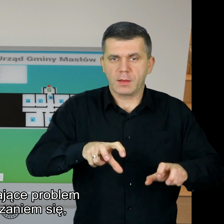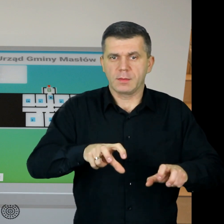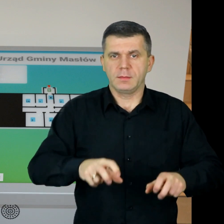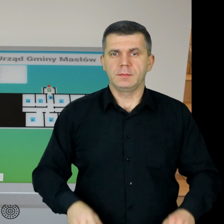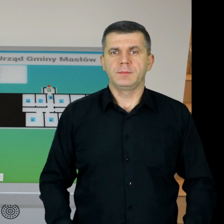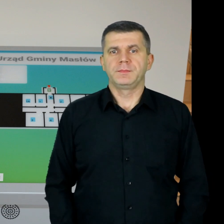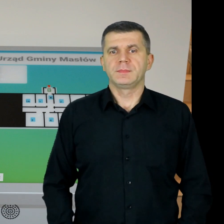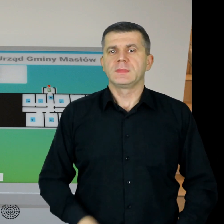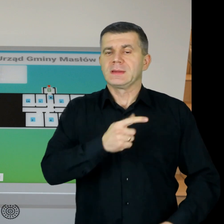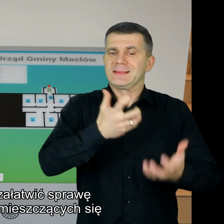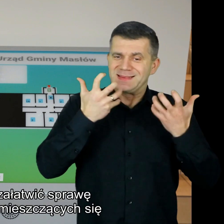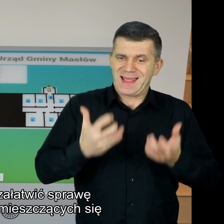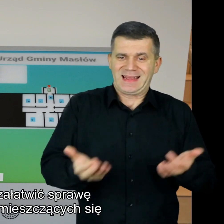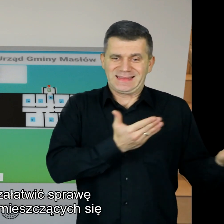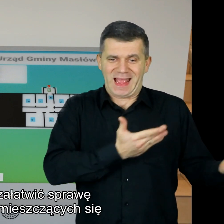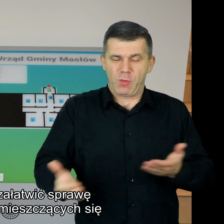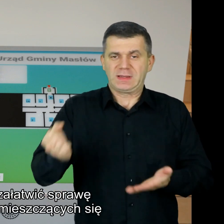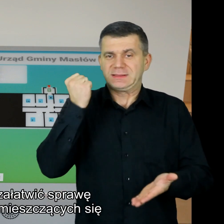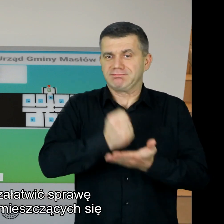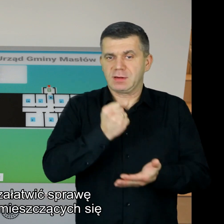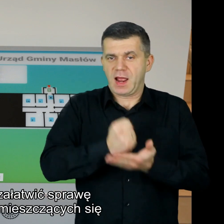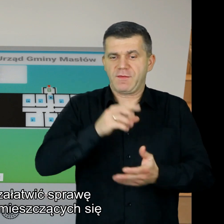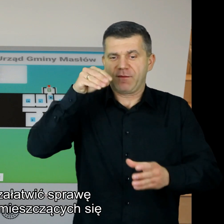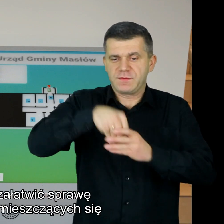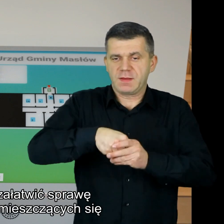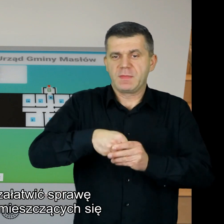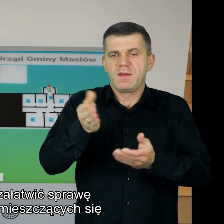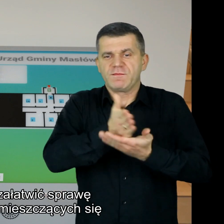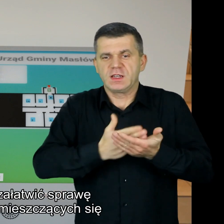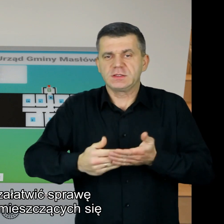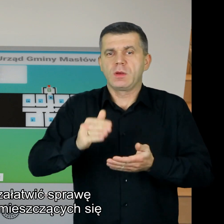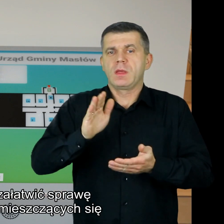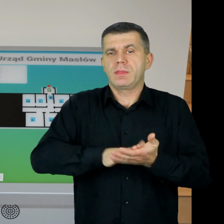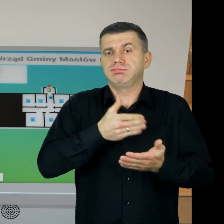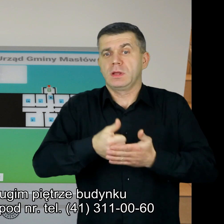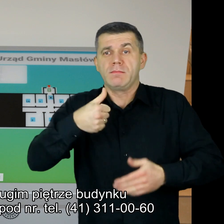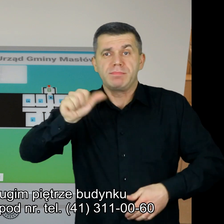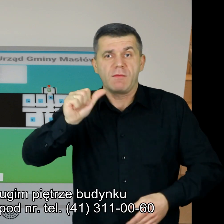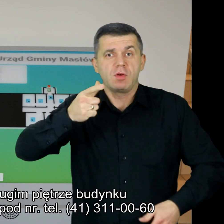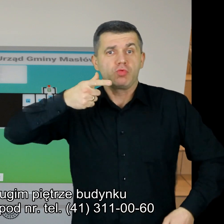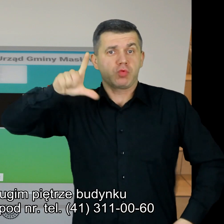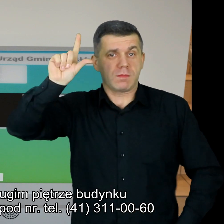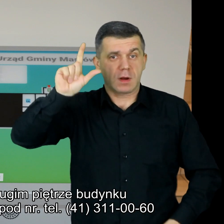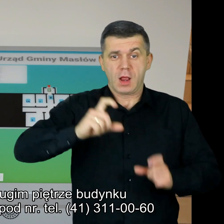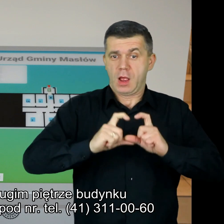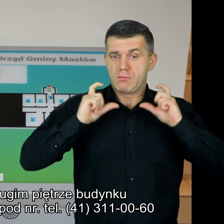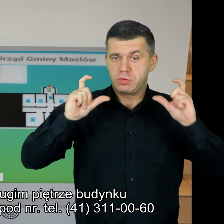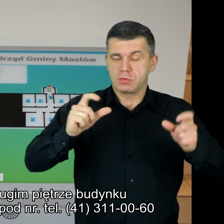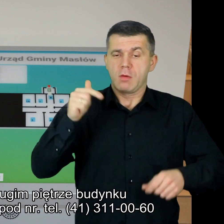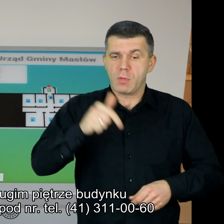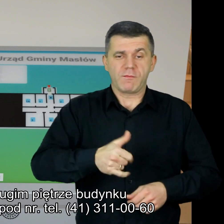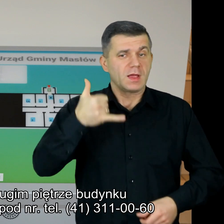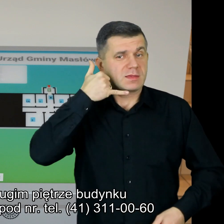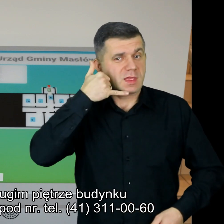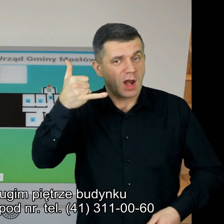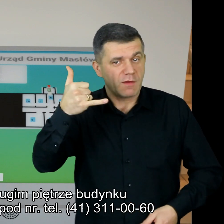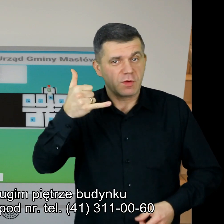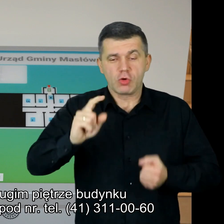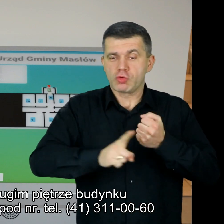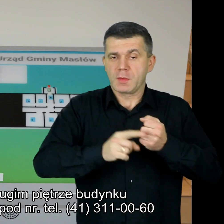Które chcą załatwić sprawę w referatach mieszczących się na pierwszym i drugim piętrze budynku powinny telefonicznie pod